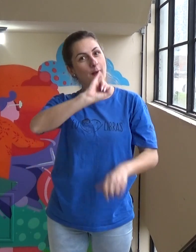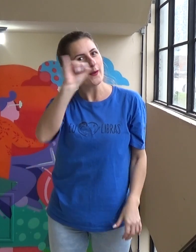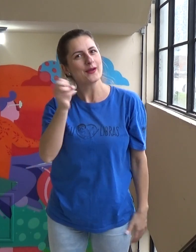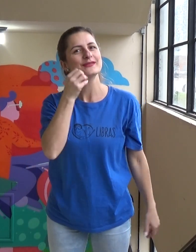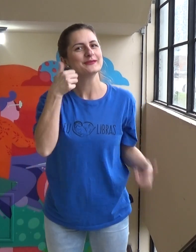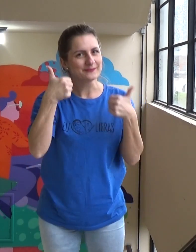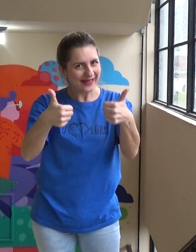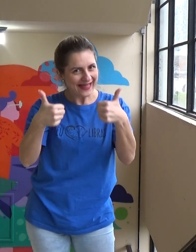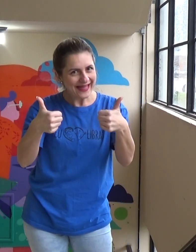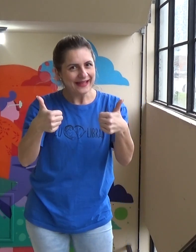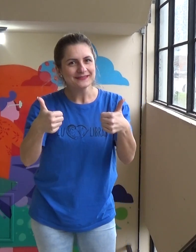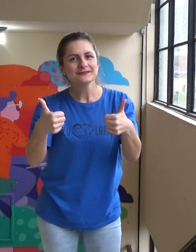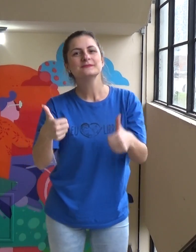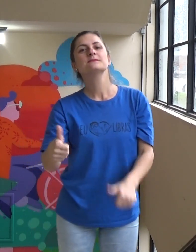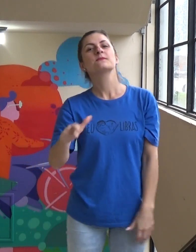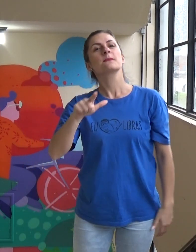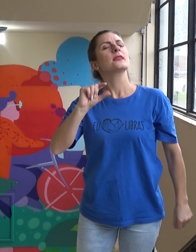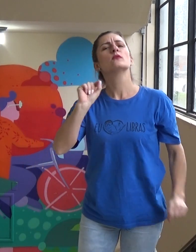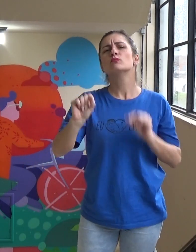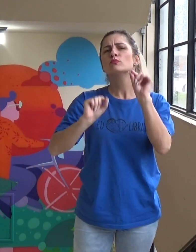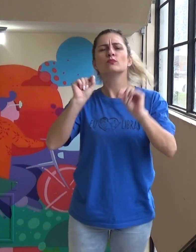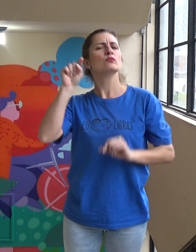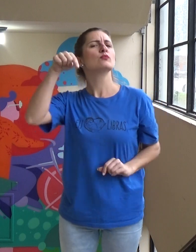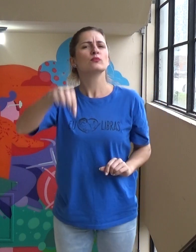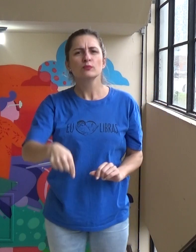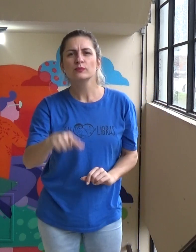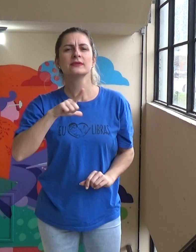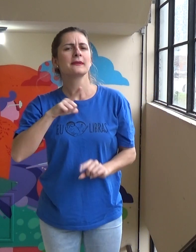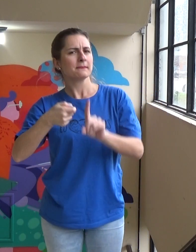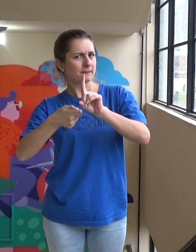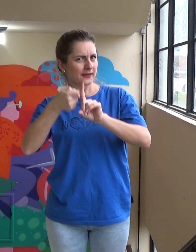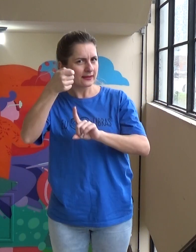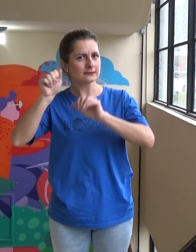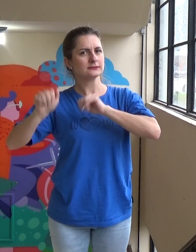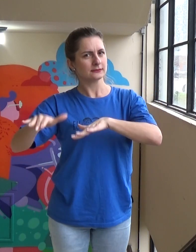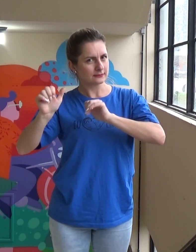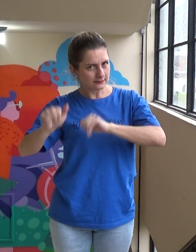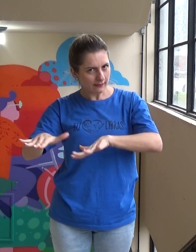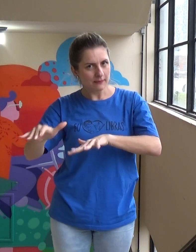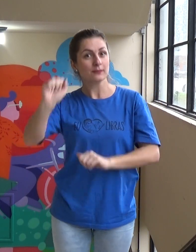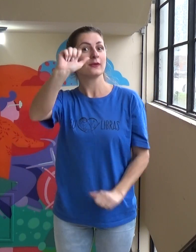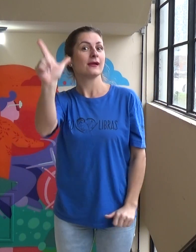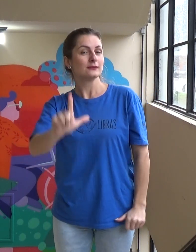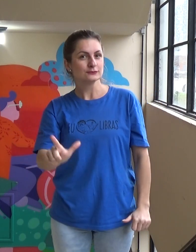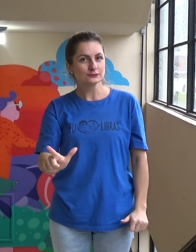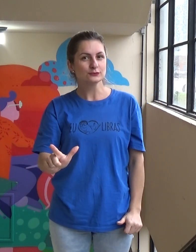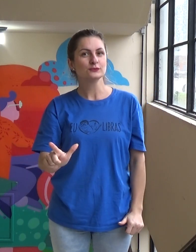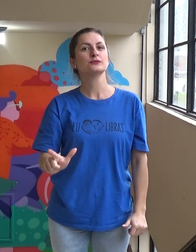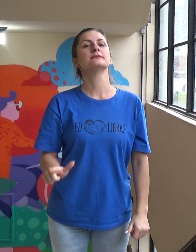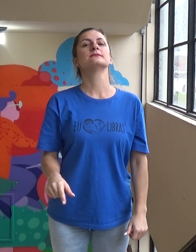Olá, tudo bem? Eu estou aqui hoje para falar sobre o Mês Setembro Azul.